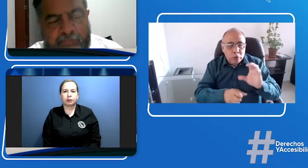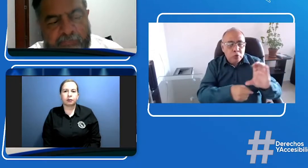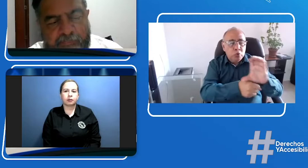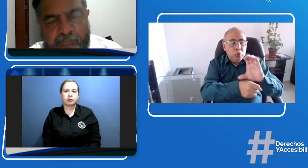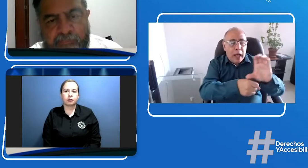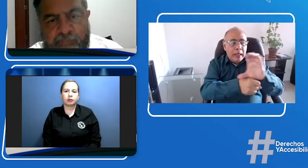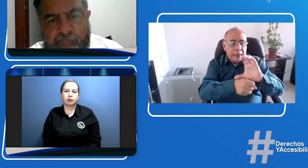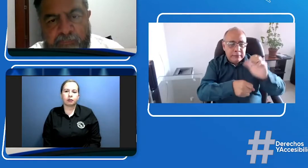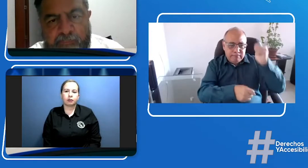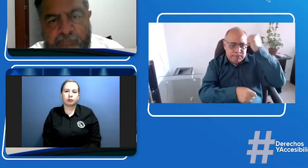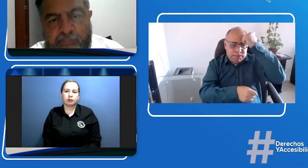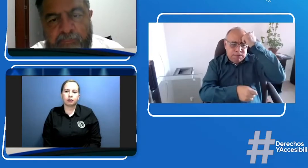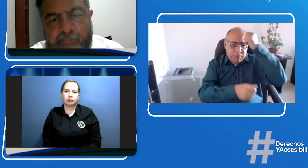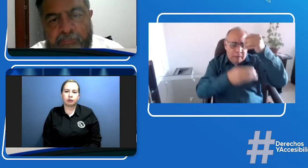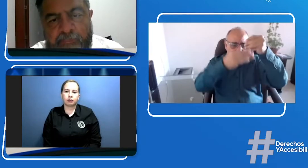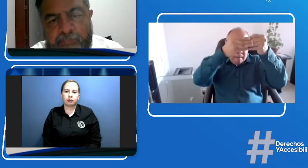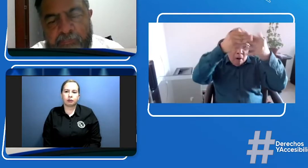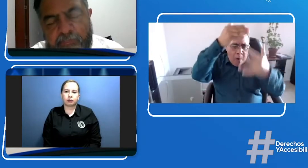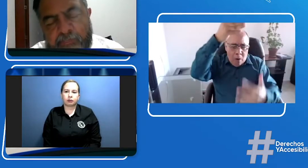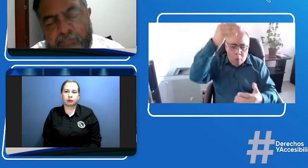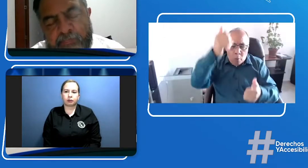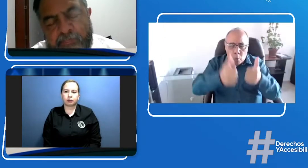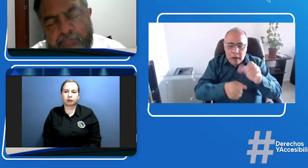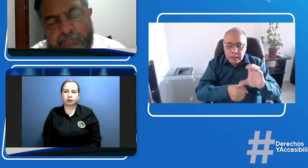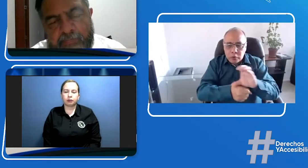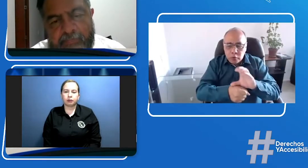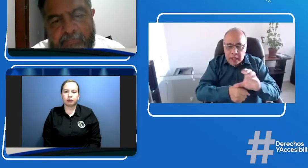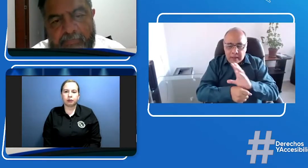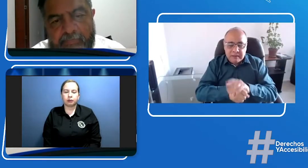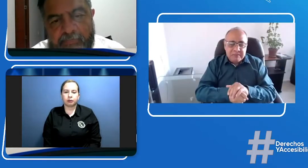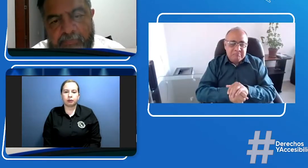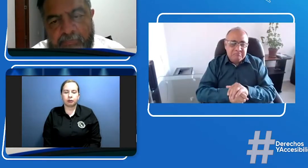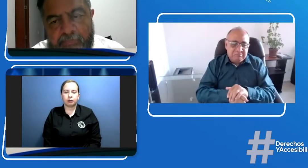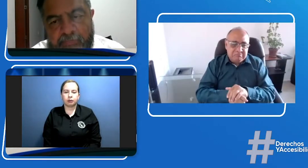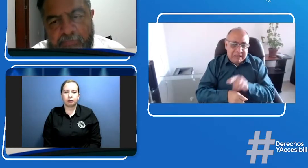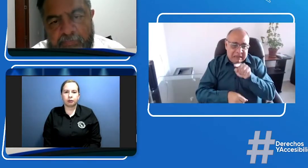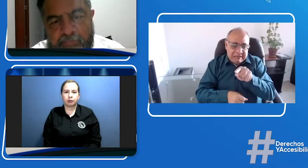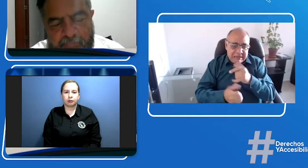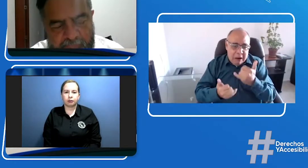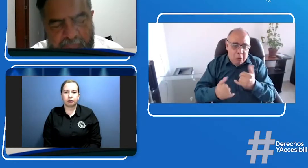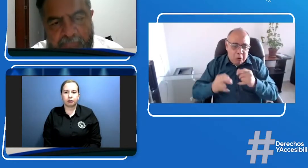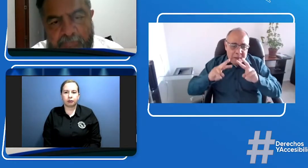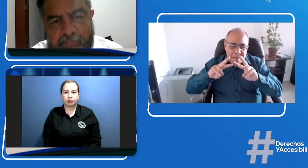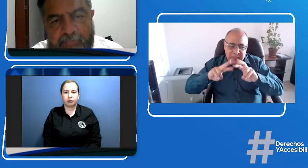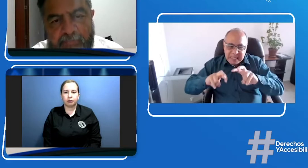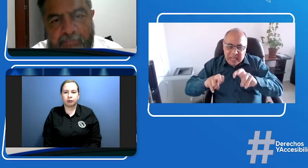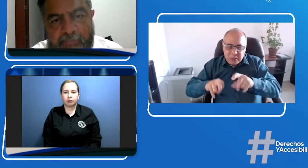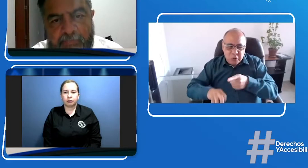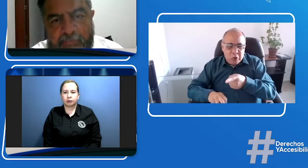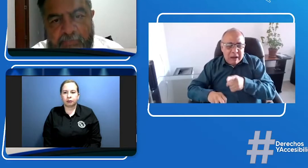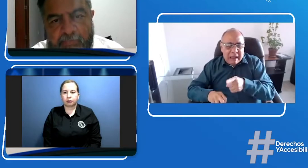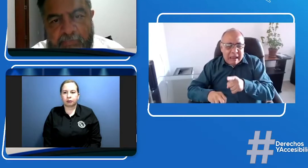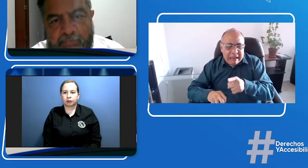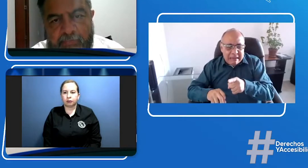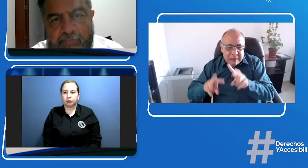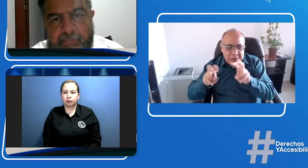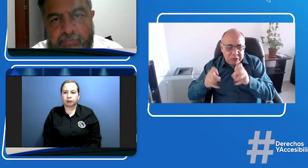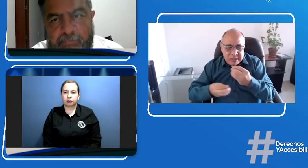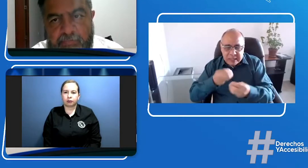esta investigación que se está llevando a cabo en todo el país. ¿Cuáles son las ciudades priorizadas en este marco de